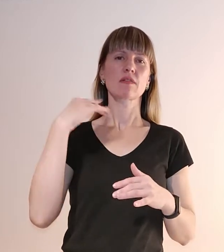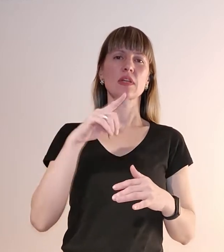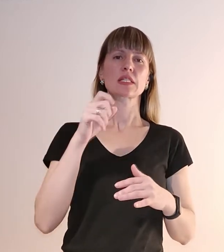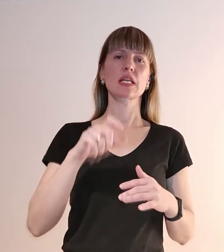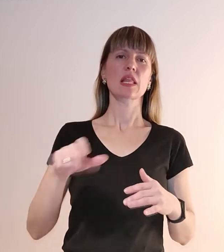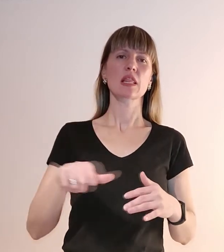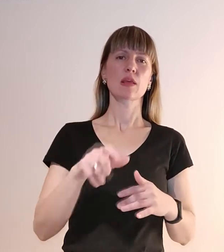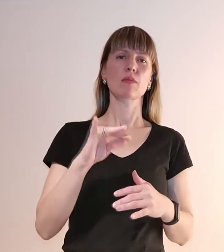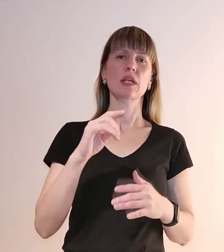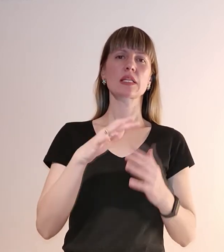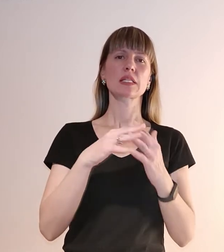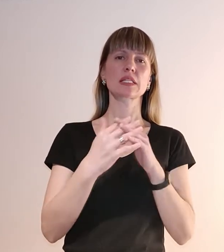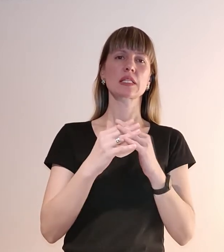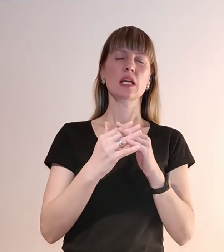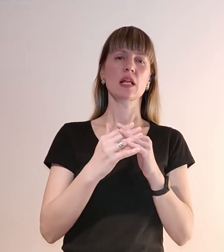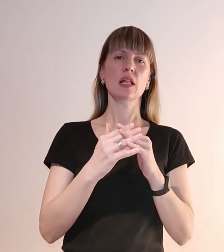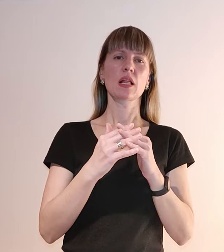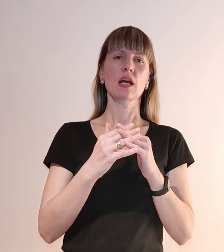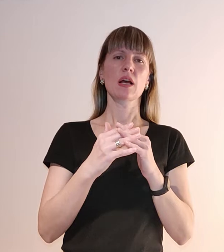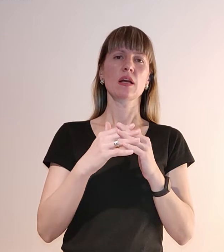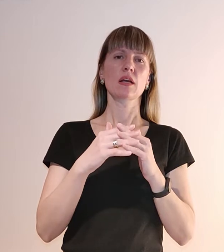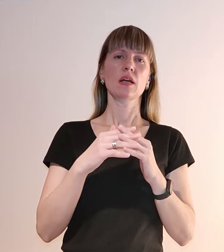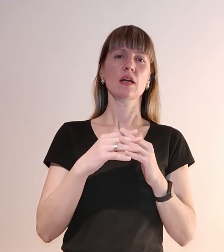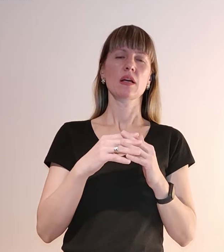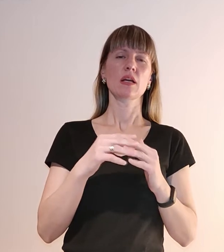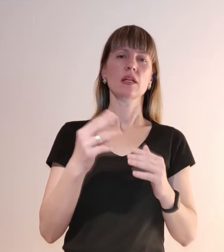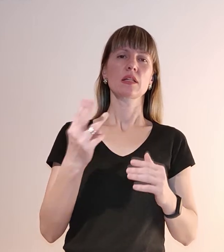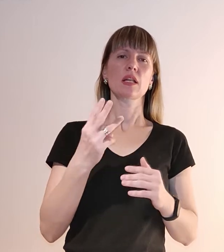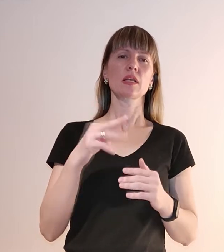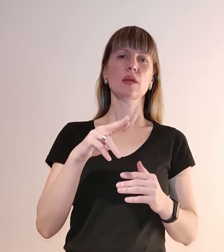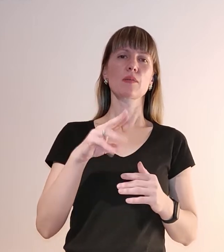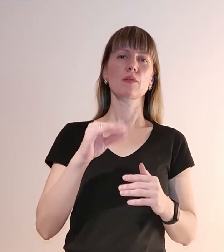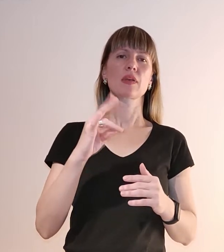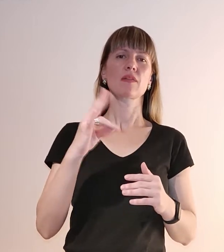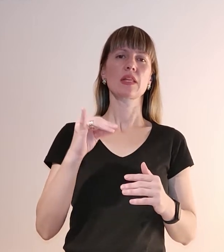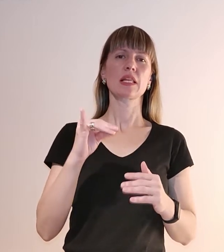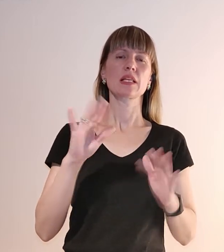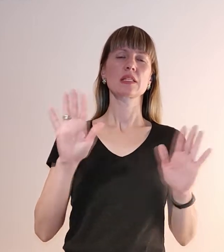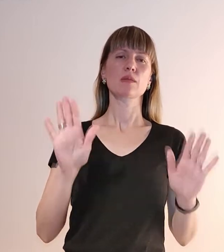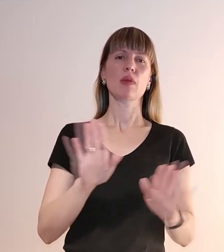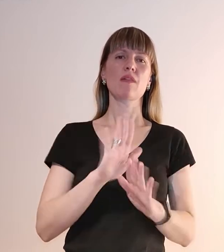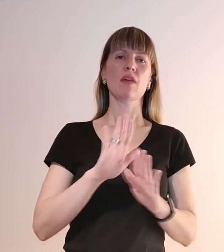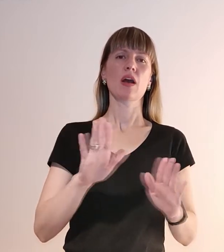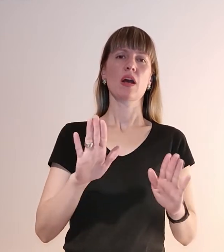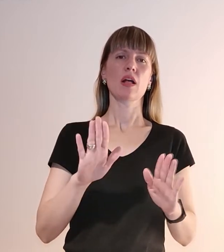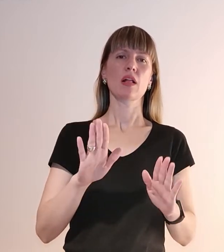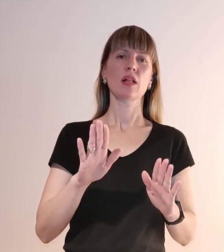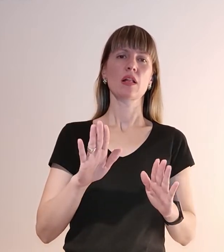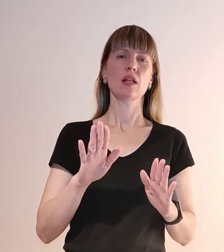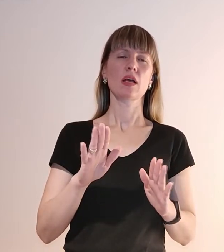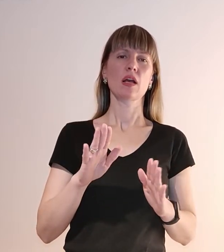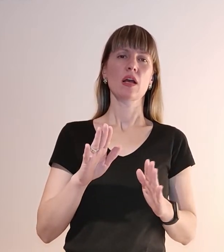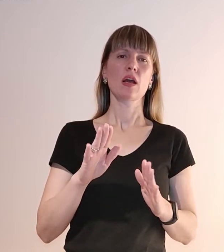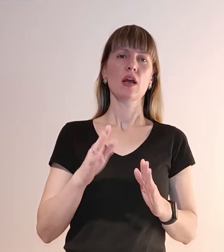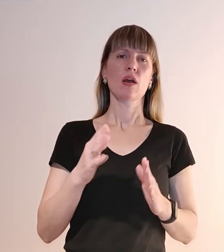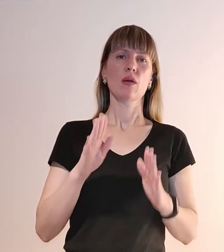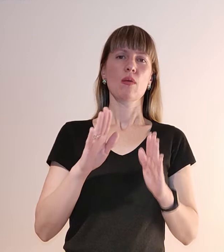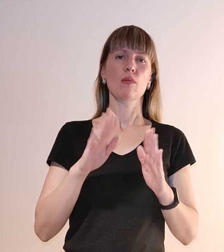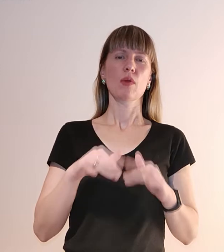Промагає мула. Третій півні співав. Проводився козак. Степенуся